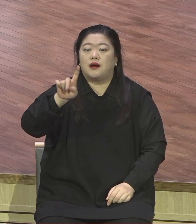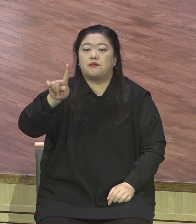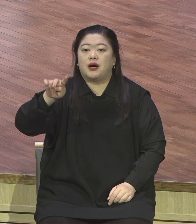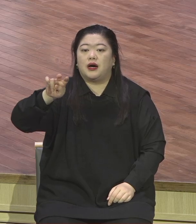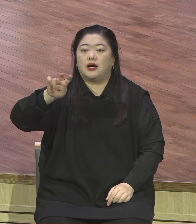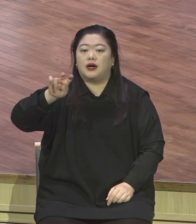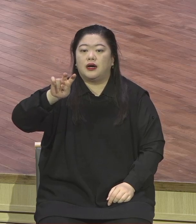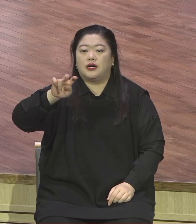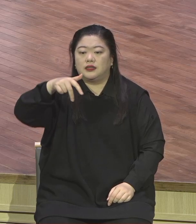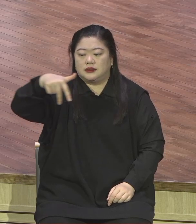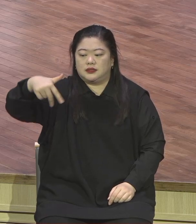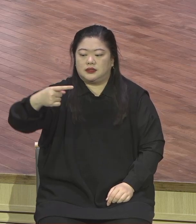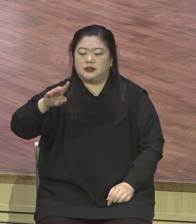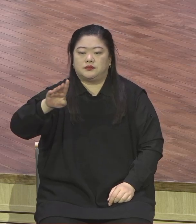나는 이제부터 율법의 아들입니다.